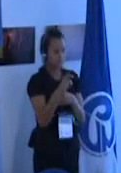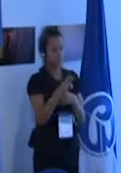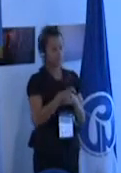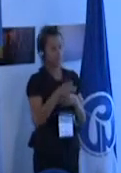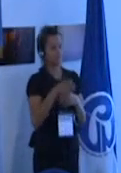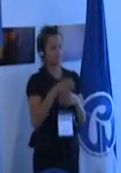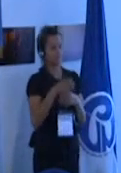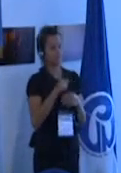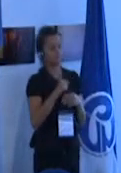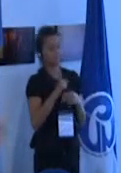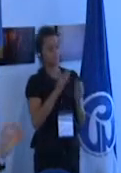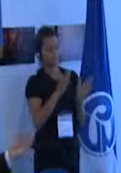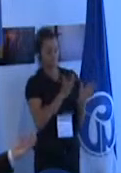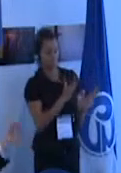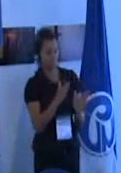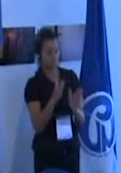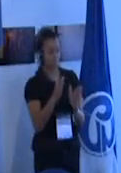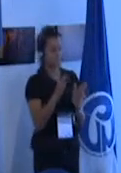ordinario